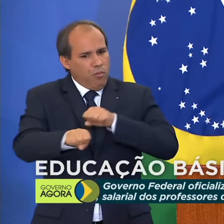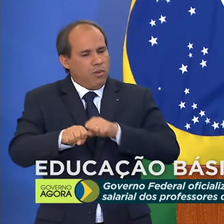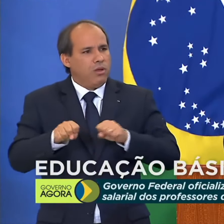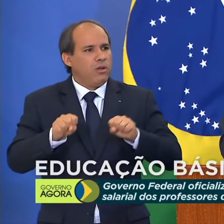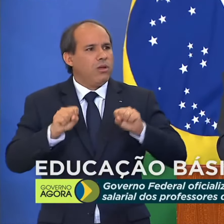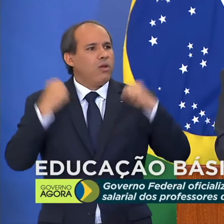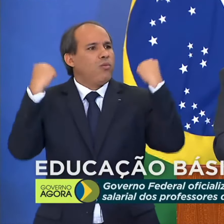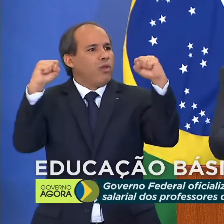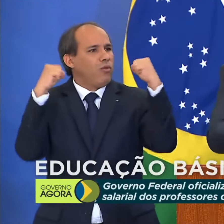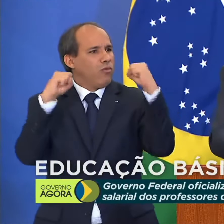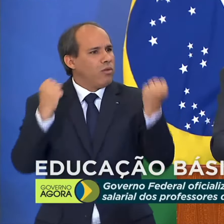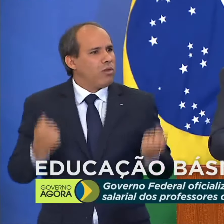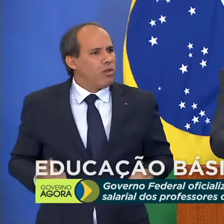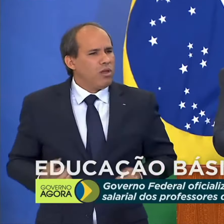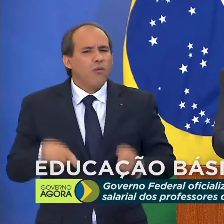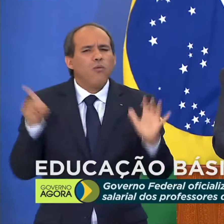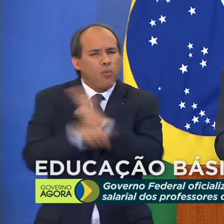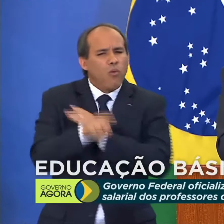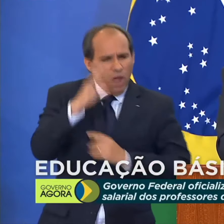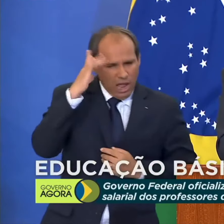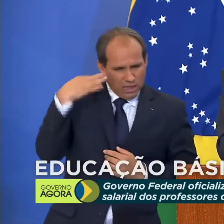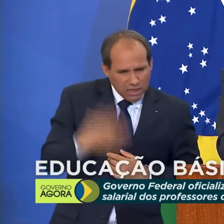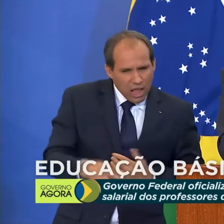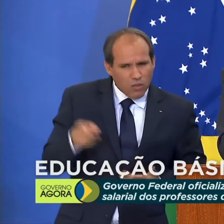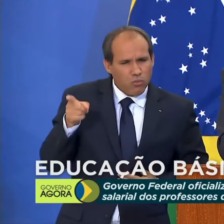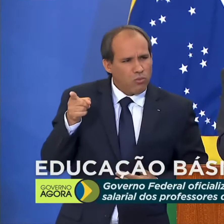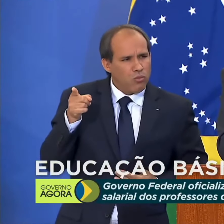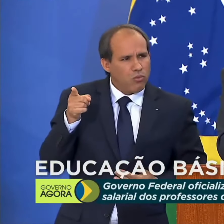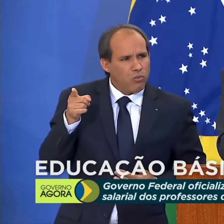física. É justo ou não é justo?